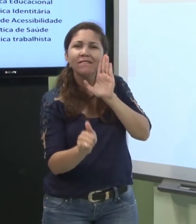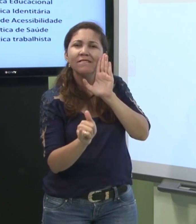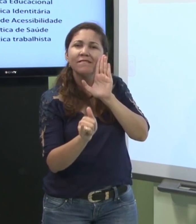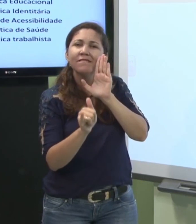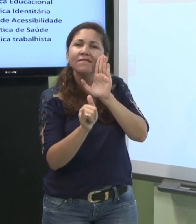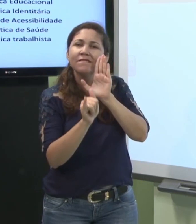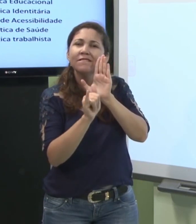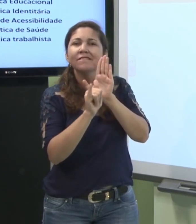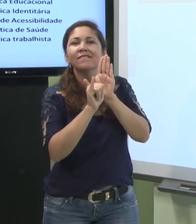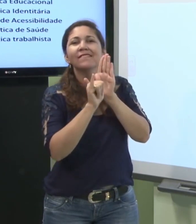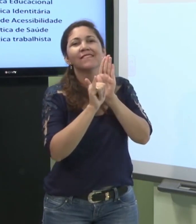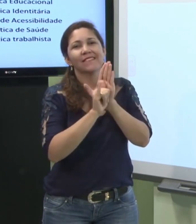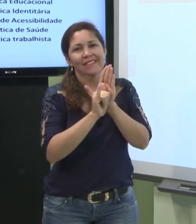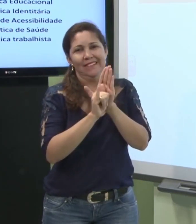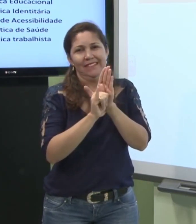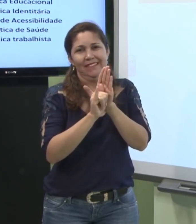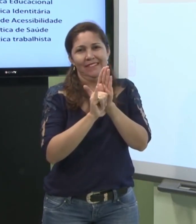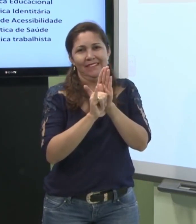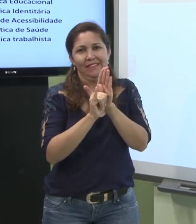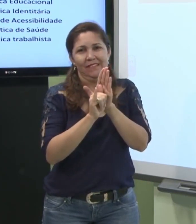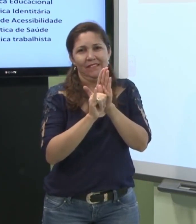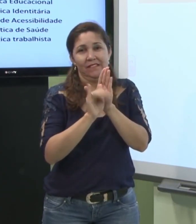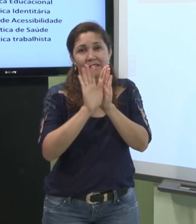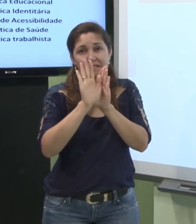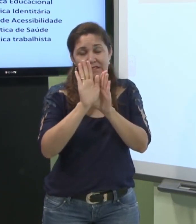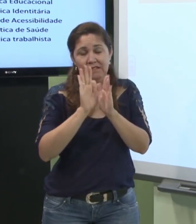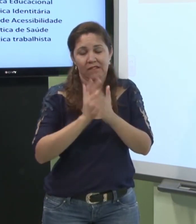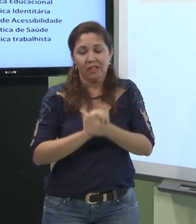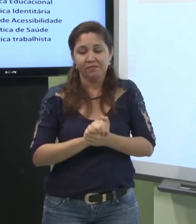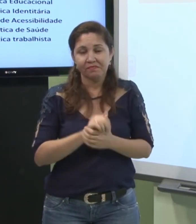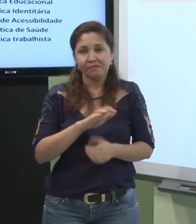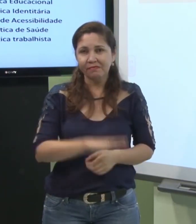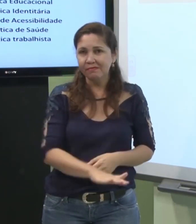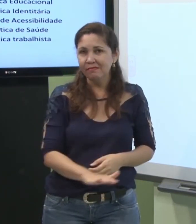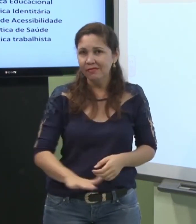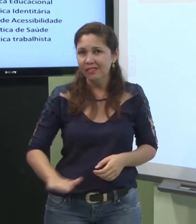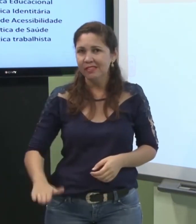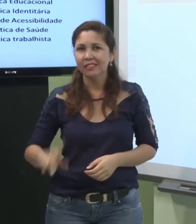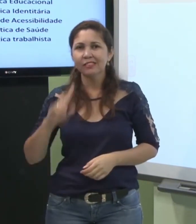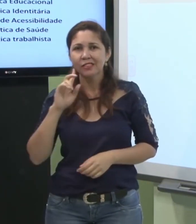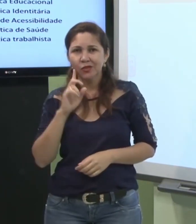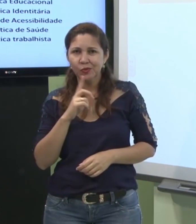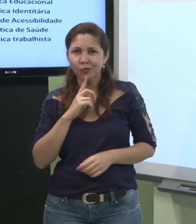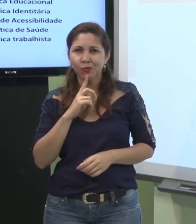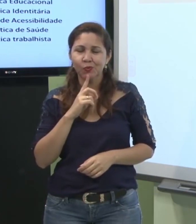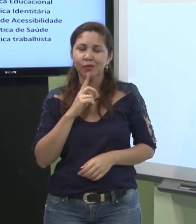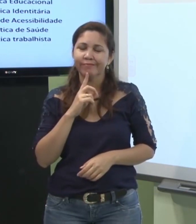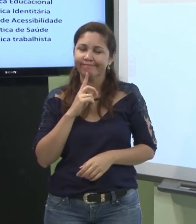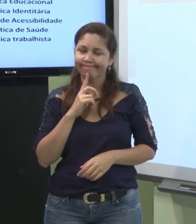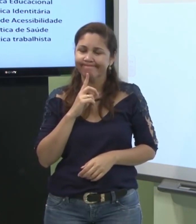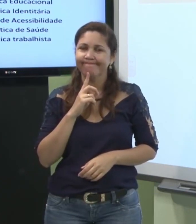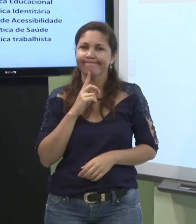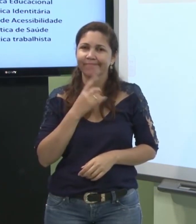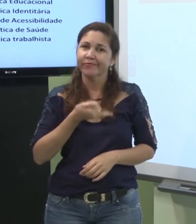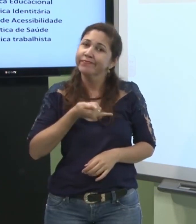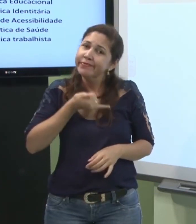e com o tempo eles vão assumindo a sua identidade como surdo mas as